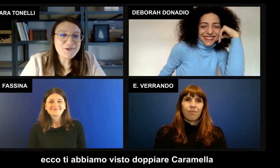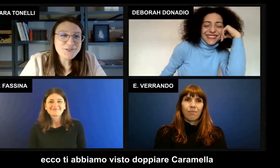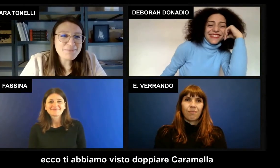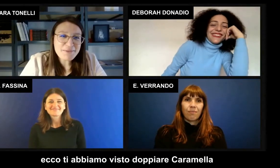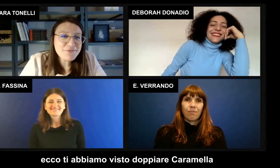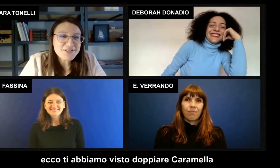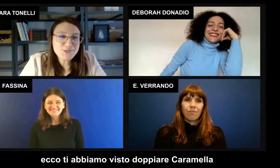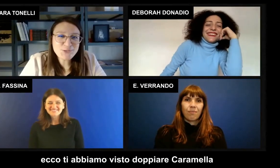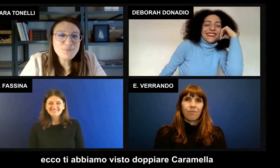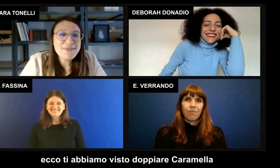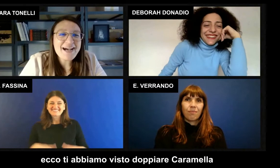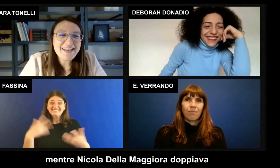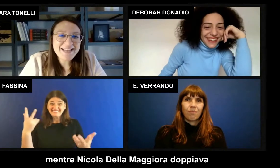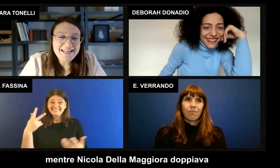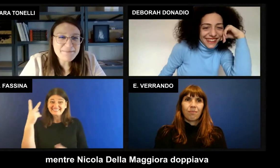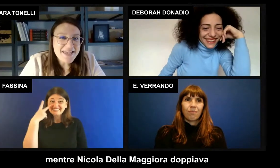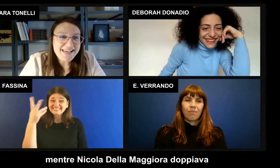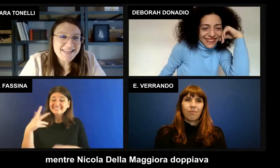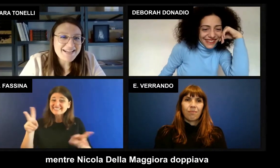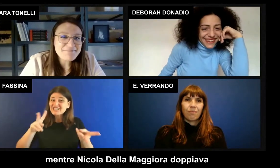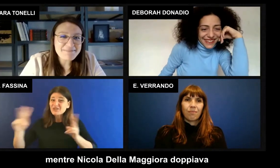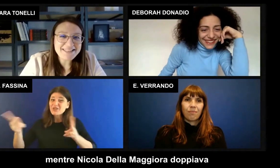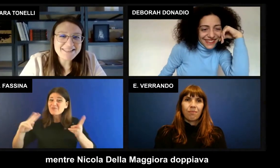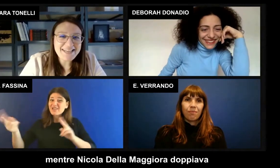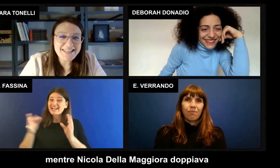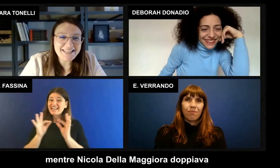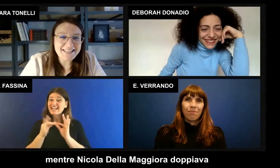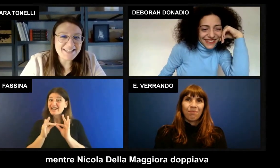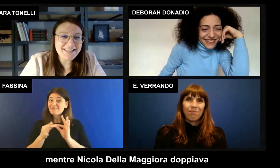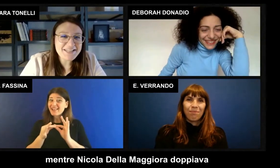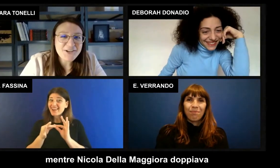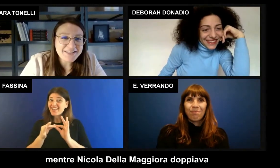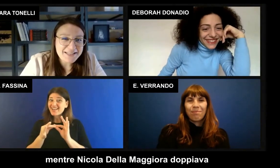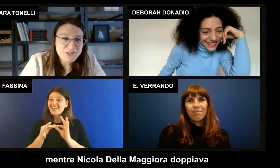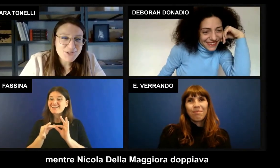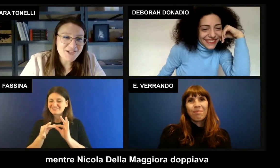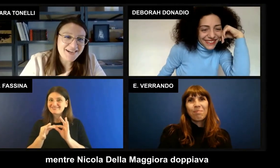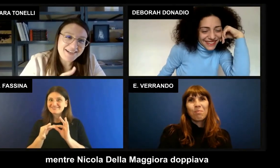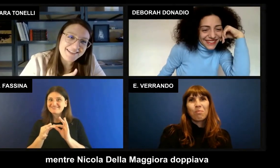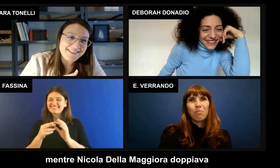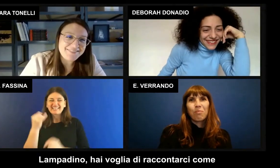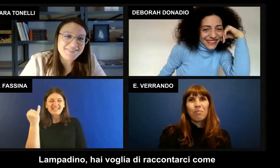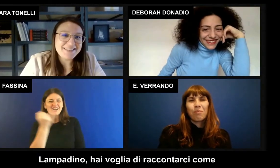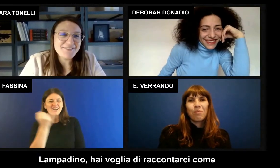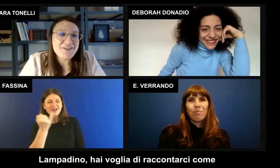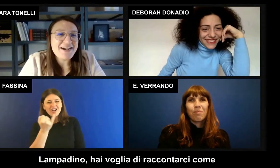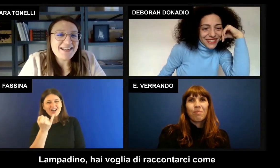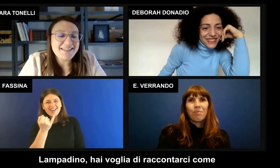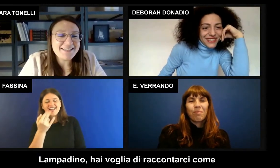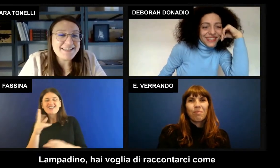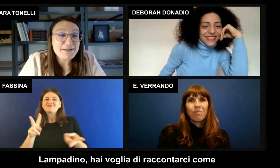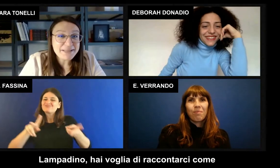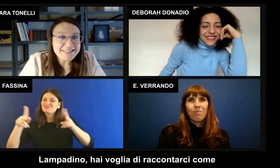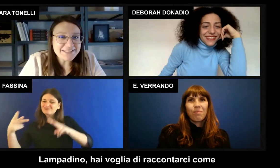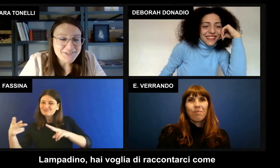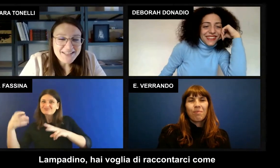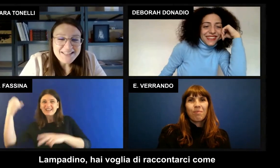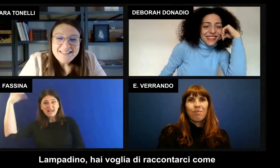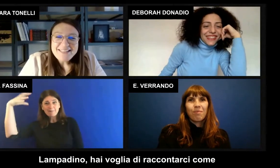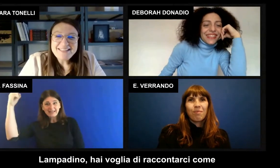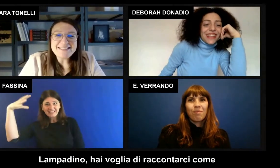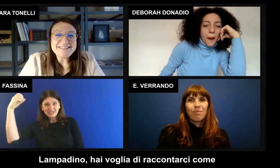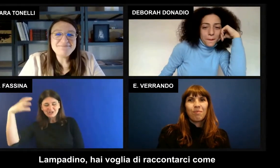ecco ti abbiamo visto doppiare Caramella mentre Nicola della Maggiora doppiava Lampadino